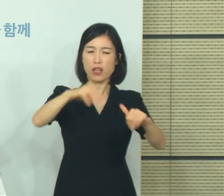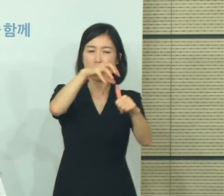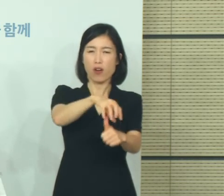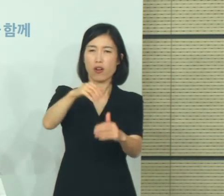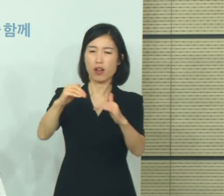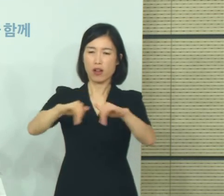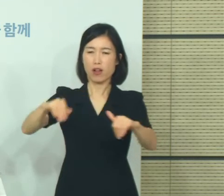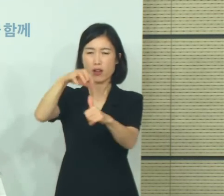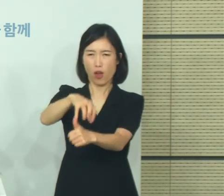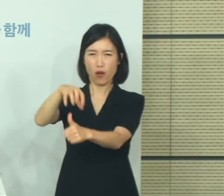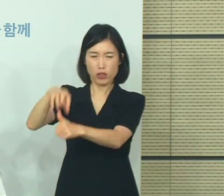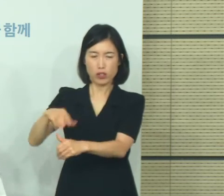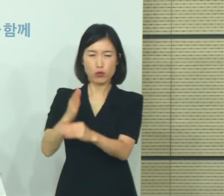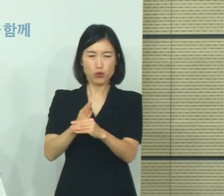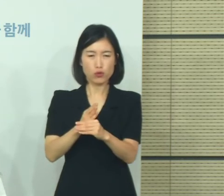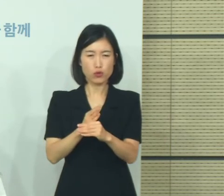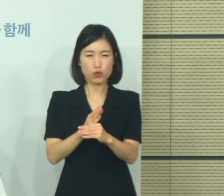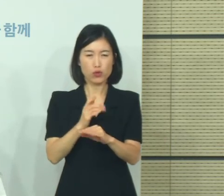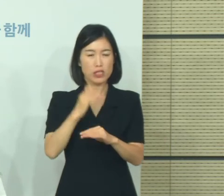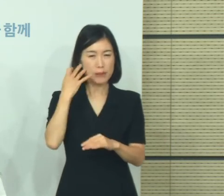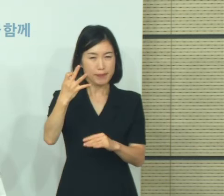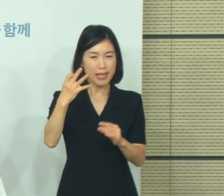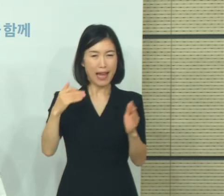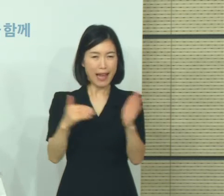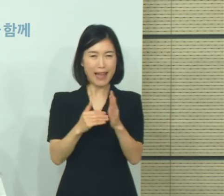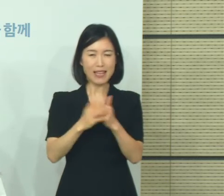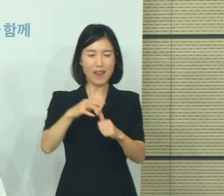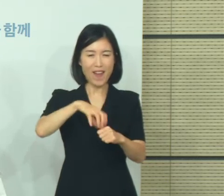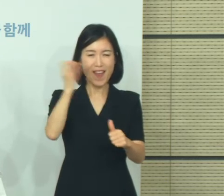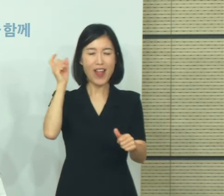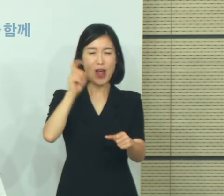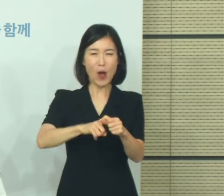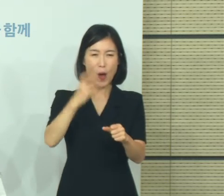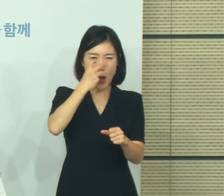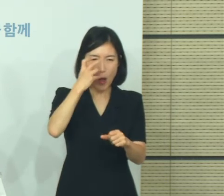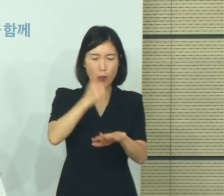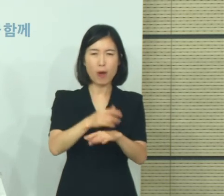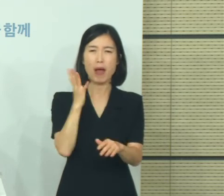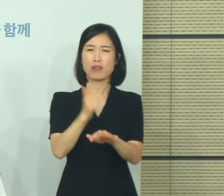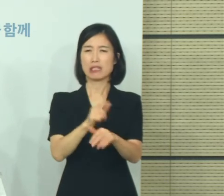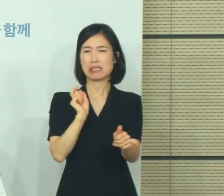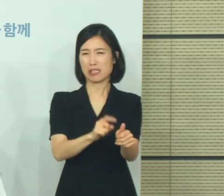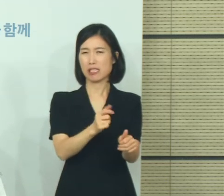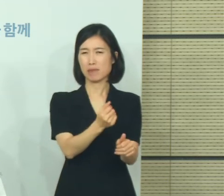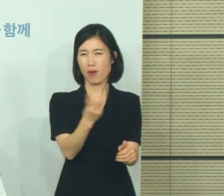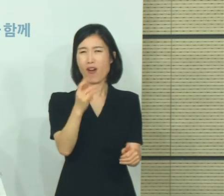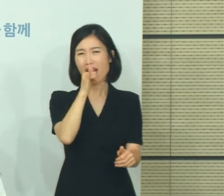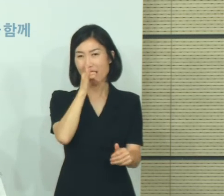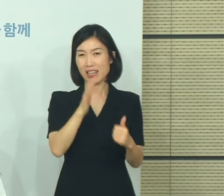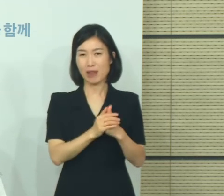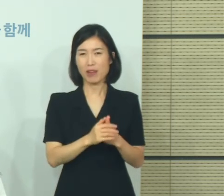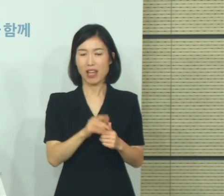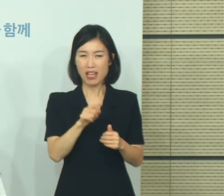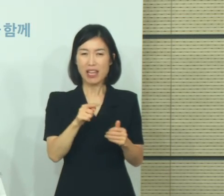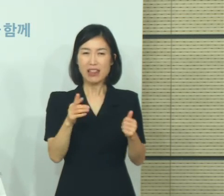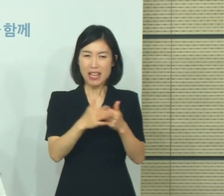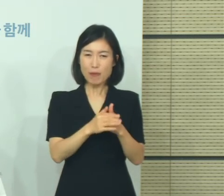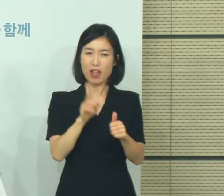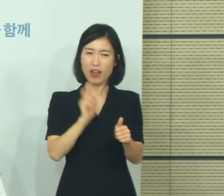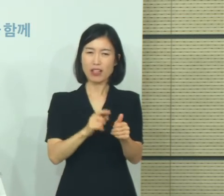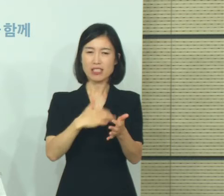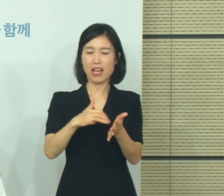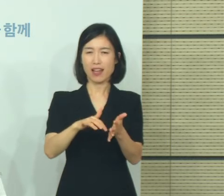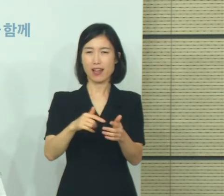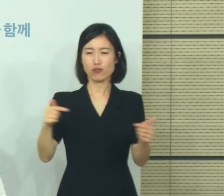요인들이 복합적으로 작용한 결과가 아닌가라고 생각을 하고 있습니다. 그리고 어떤 증가하는 부분들도 상당히 완만한 증가